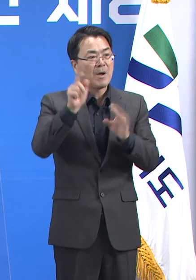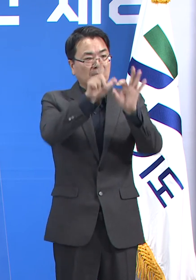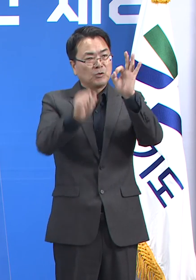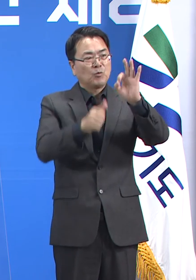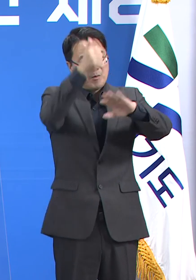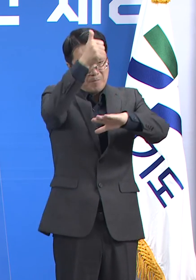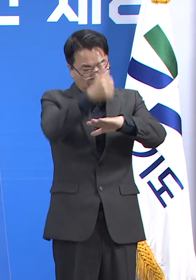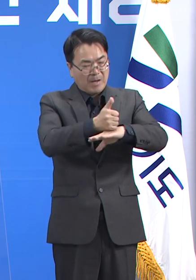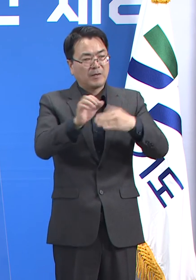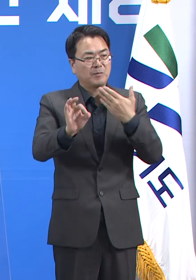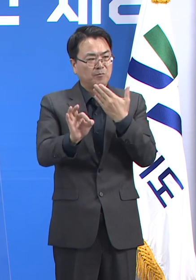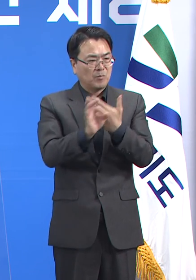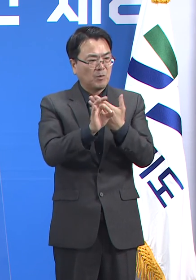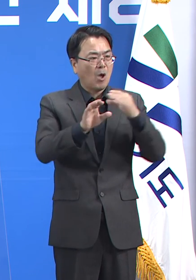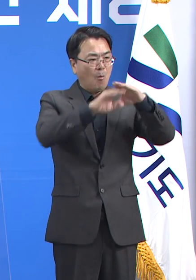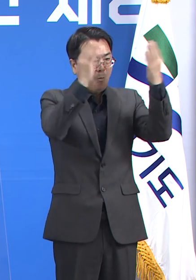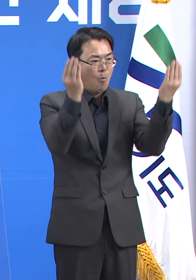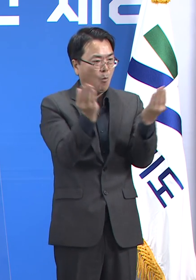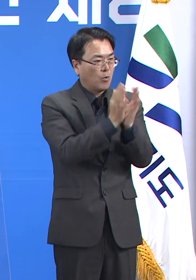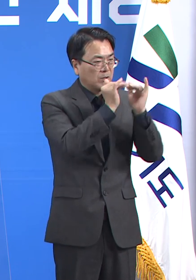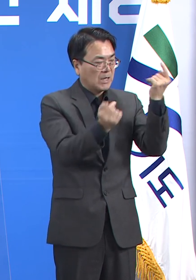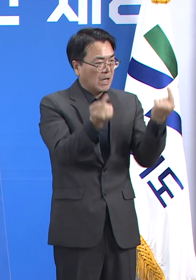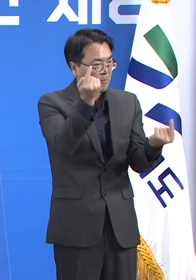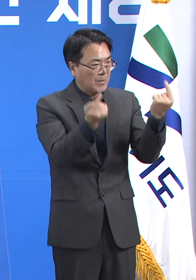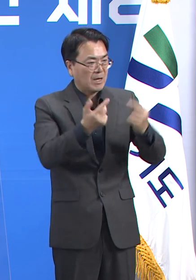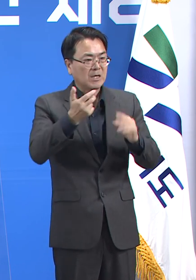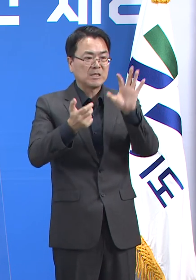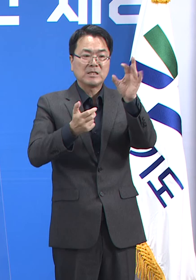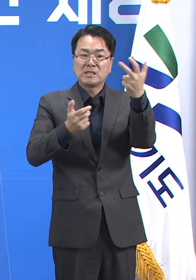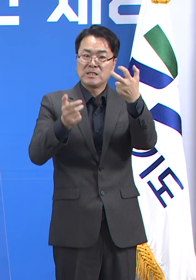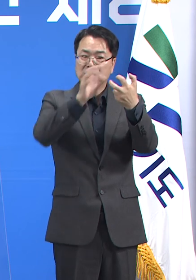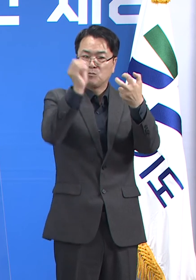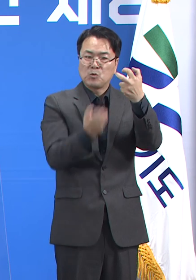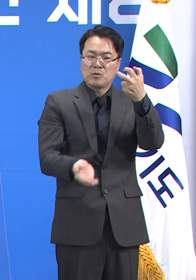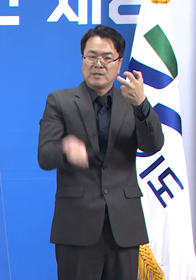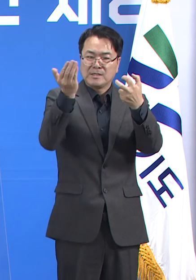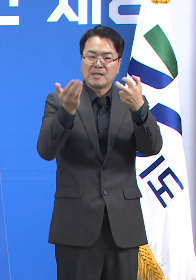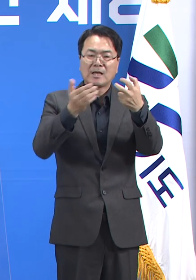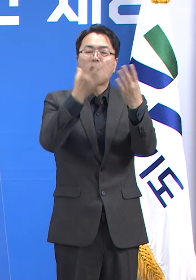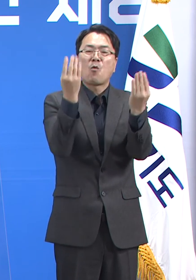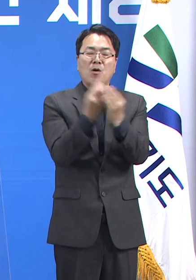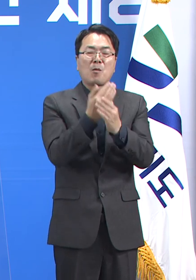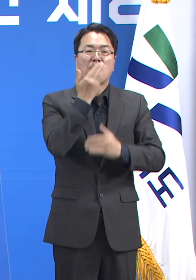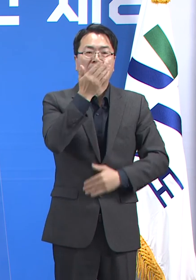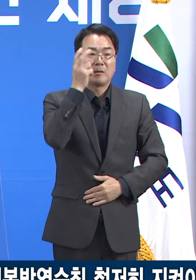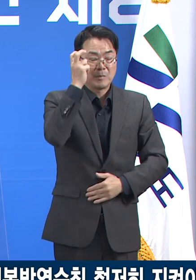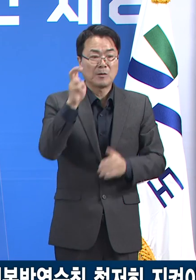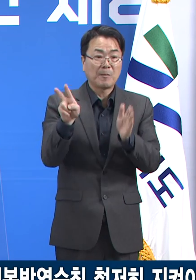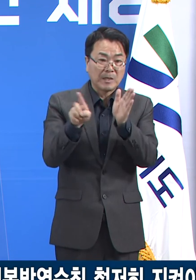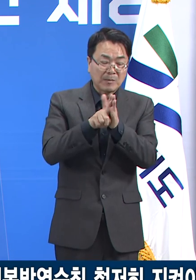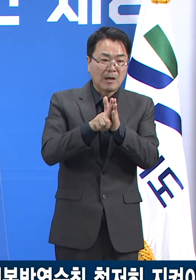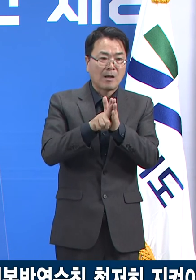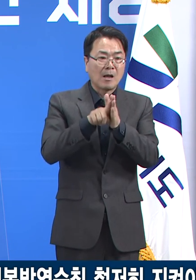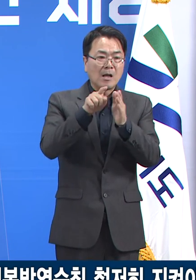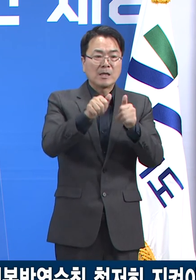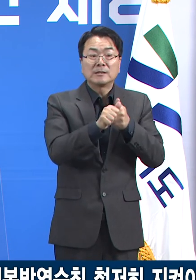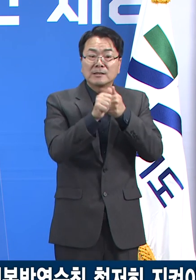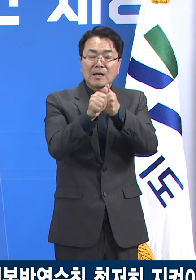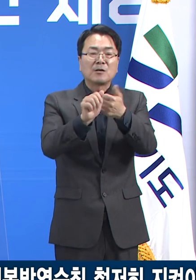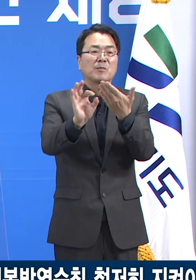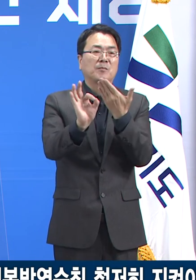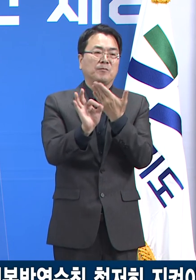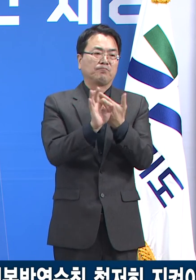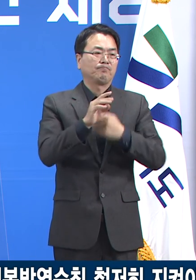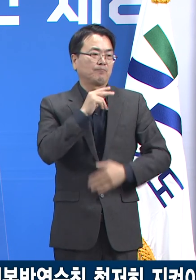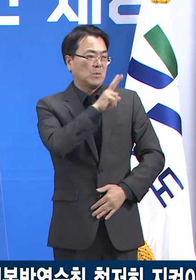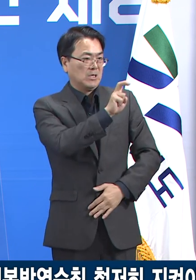대비 접종률은 70%를 훨씬 넘을 것으로 예측하고 있습니다. 백신 접종 완료자가 증가하면서 20,